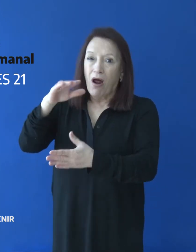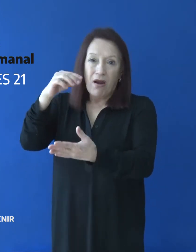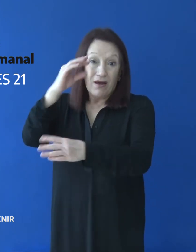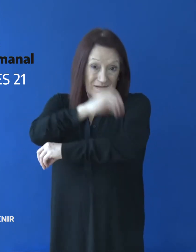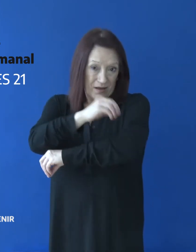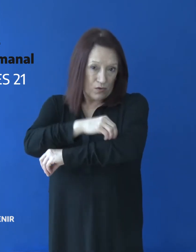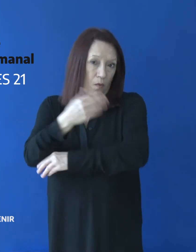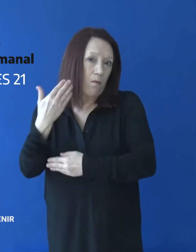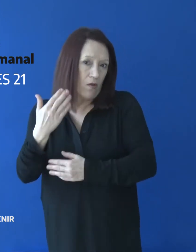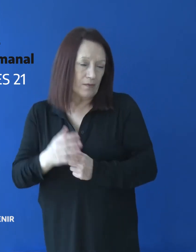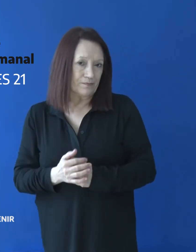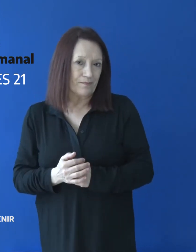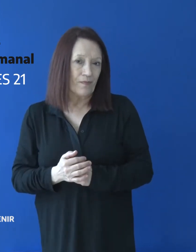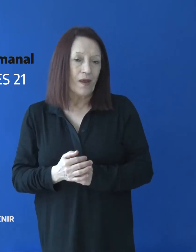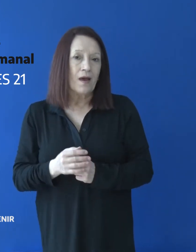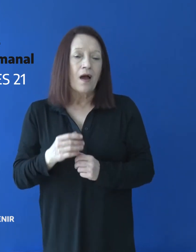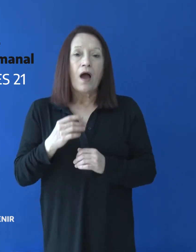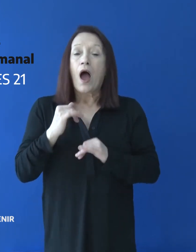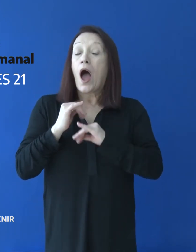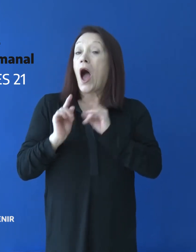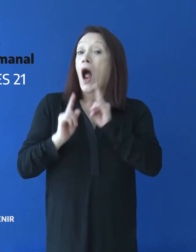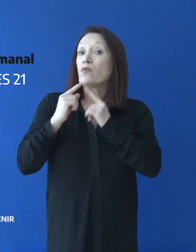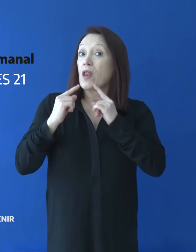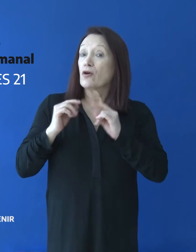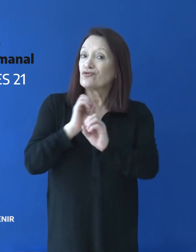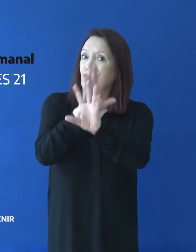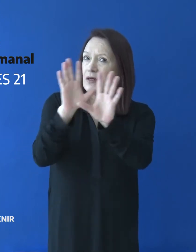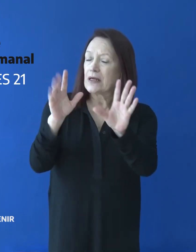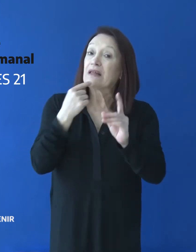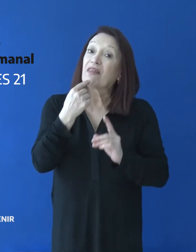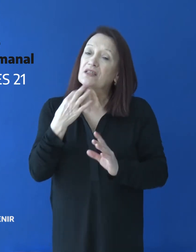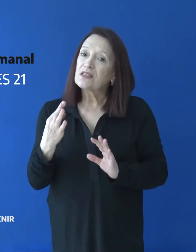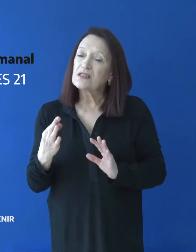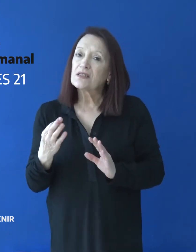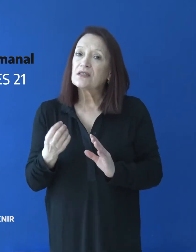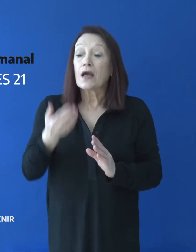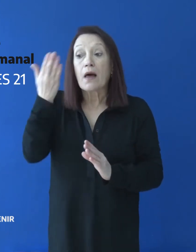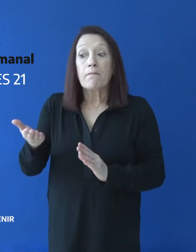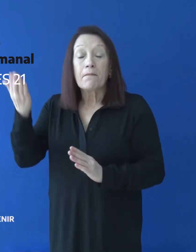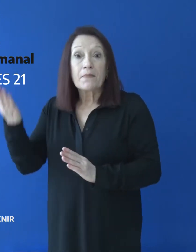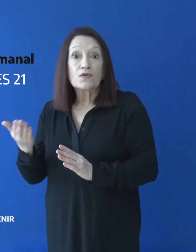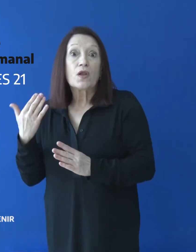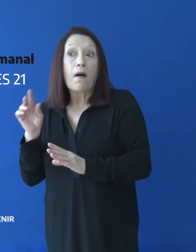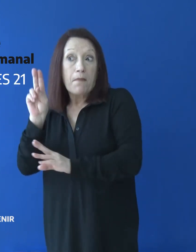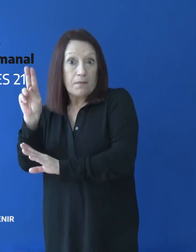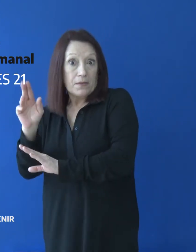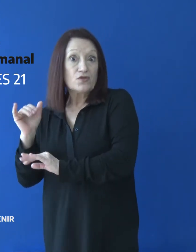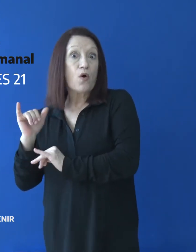la provincia. Entre las cuestiones que se plantean, se establece que las personas que accedan a los vuelos